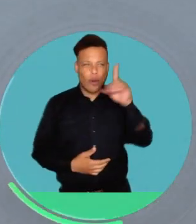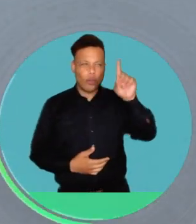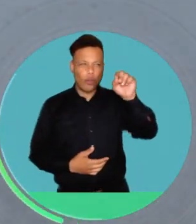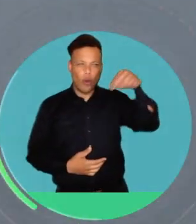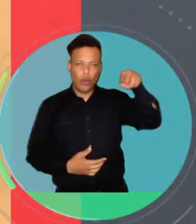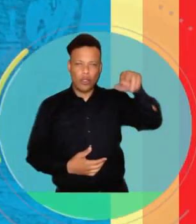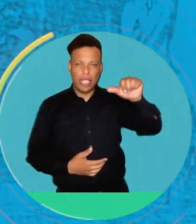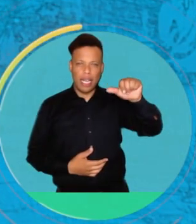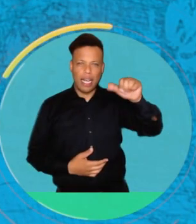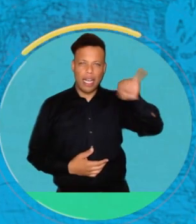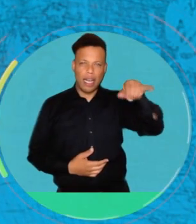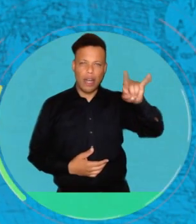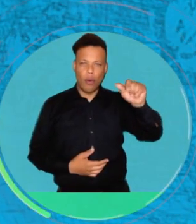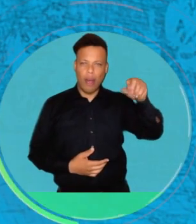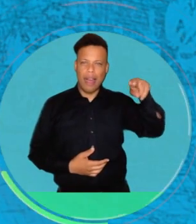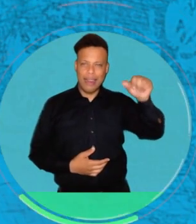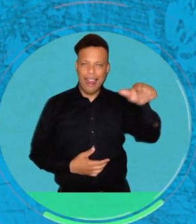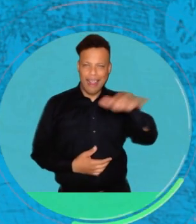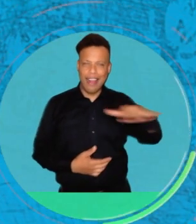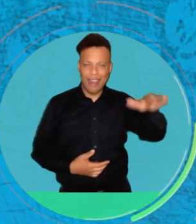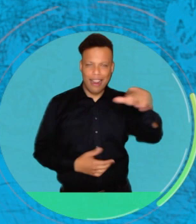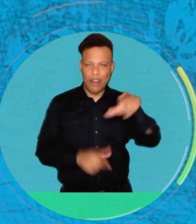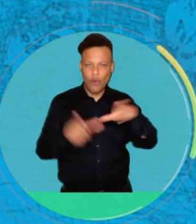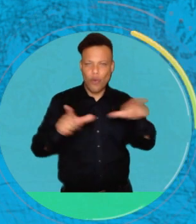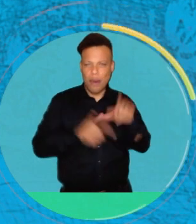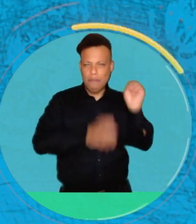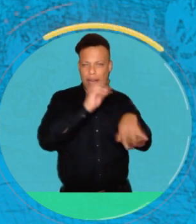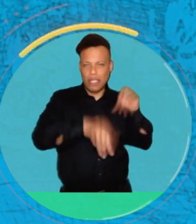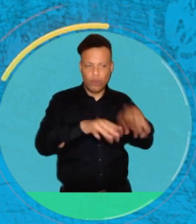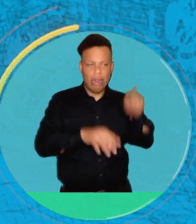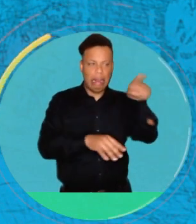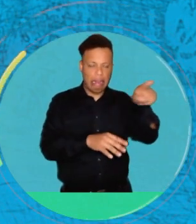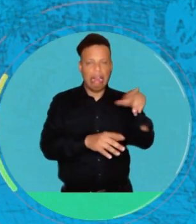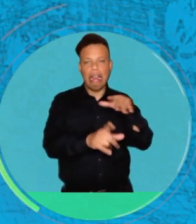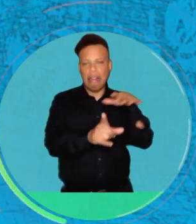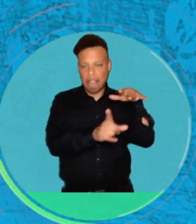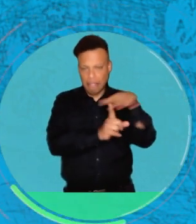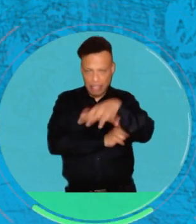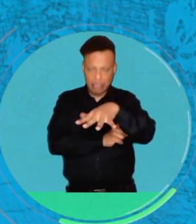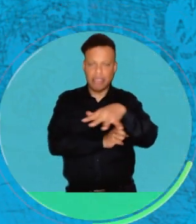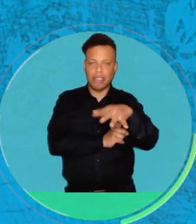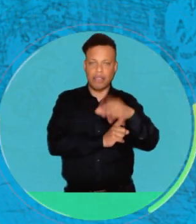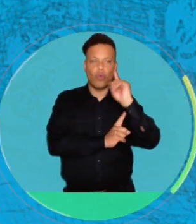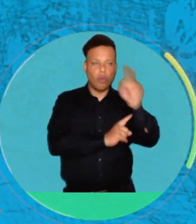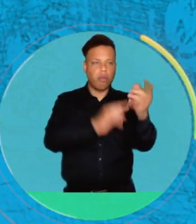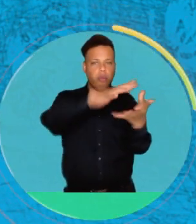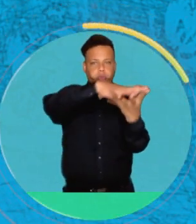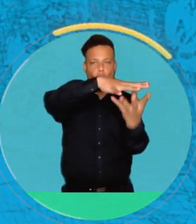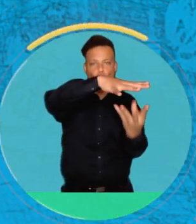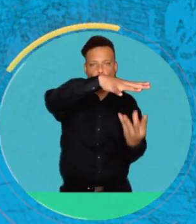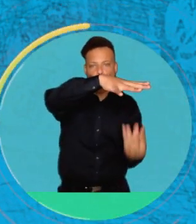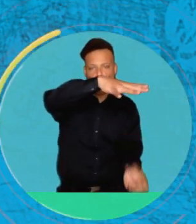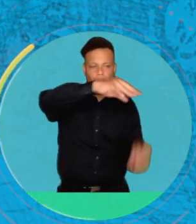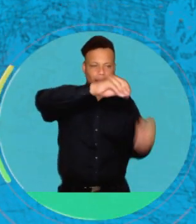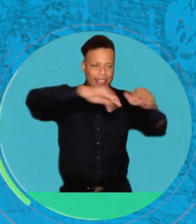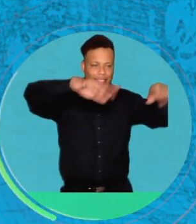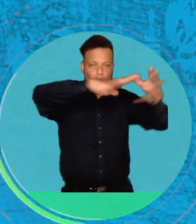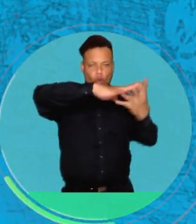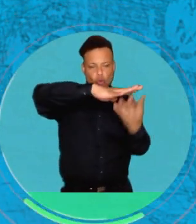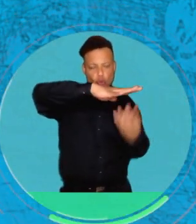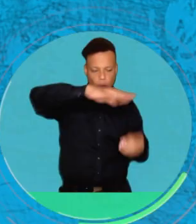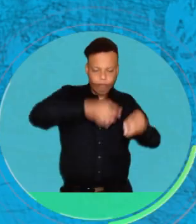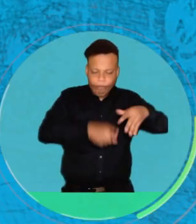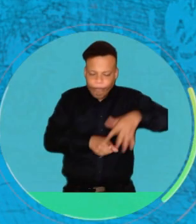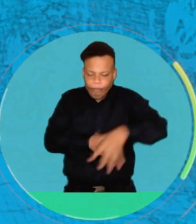por lo menos de Doña Juana también creo que han habido afectaciones de que toda esa basura ha ido empezando a afectar un poco las